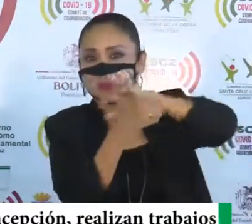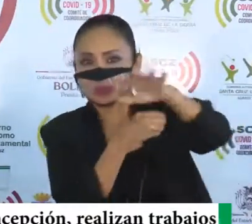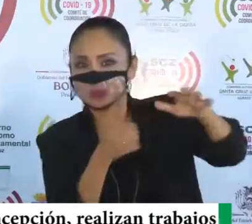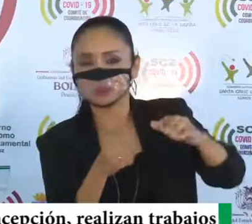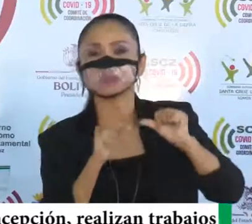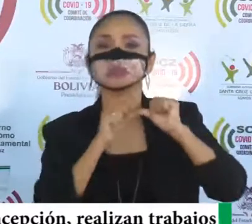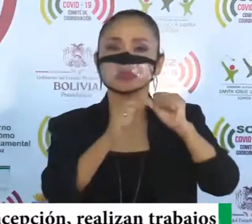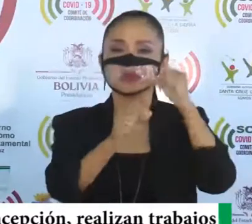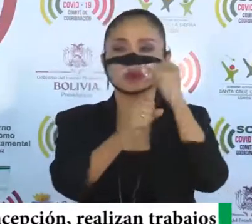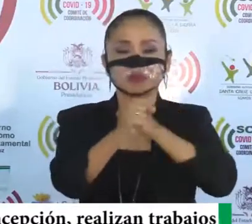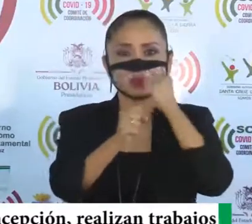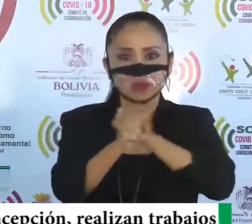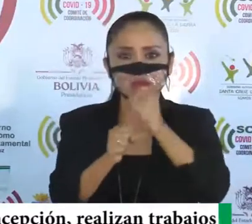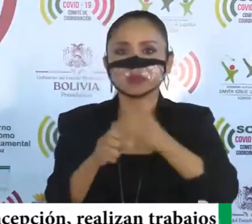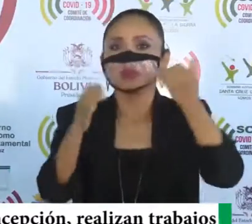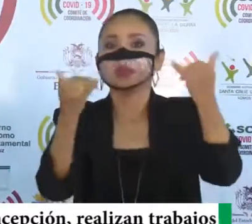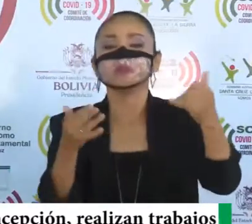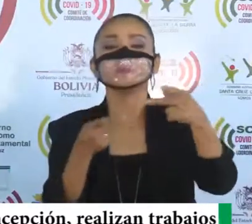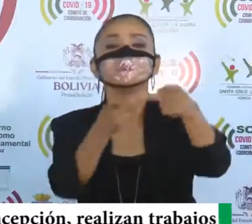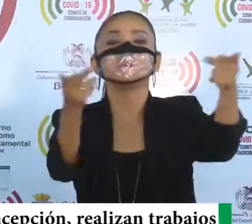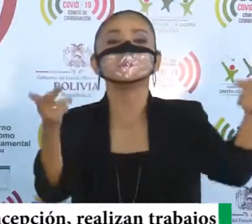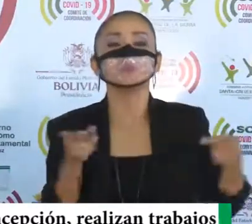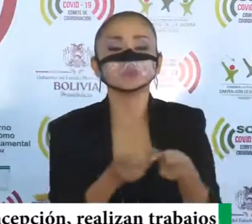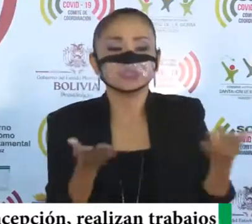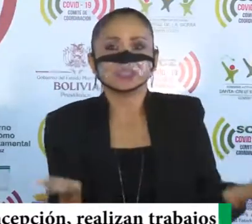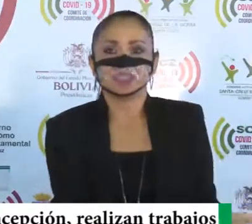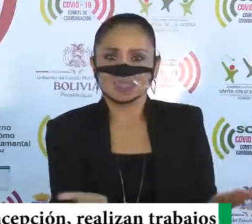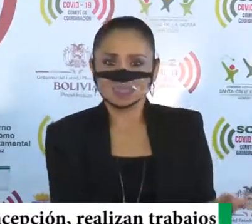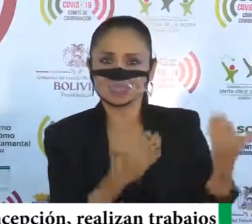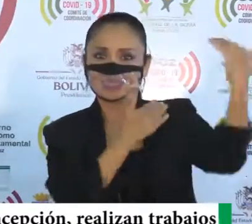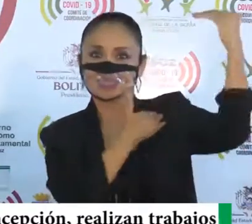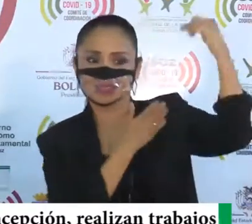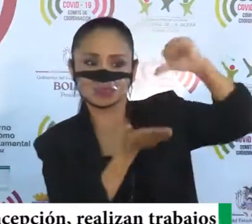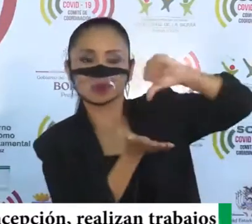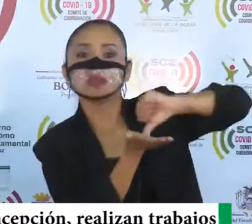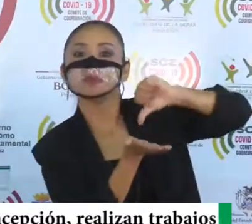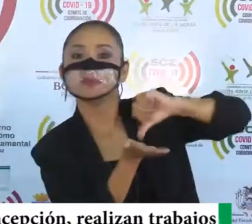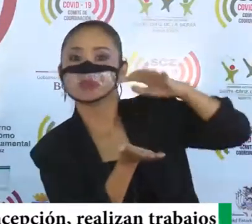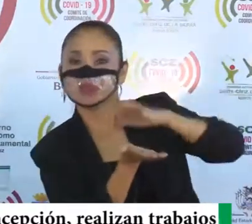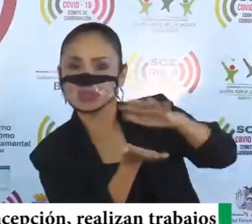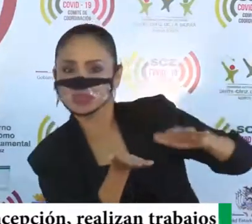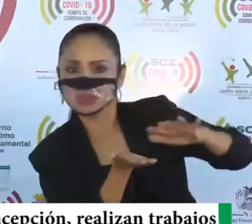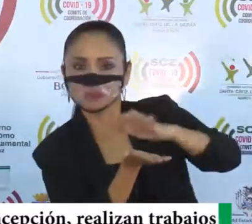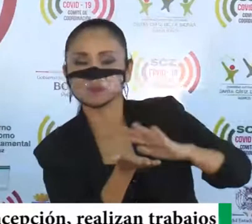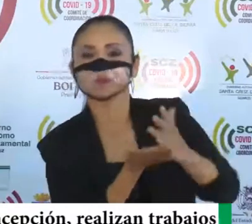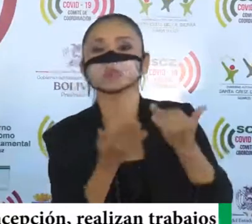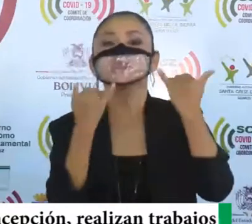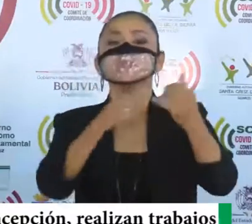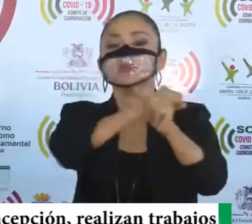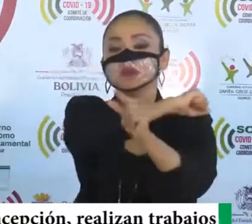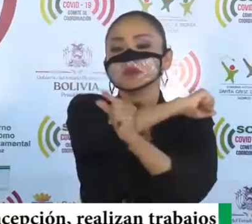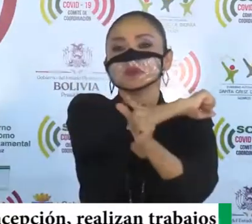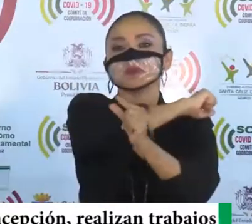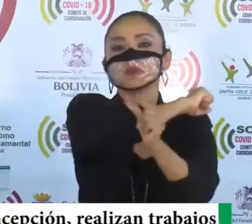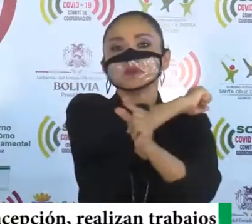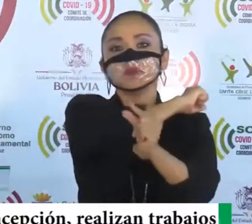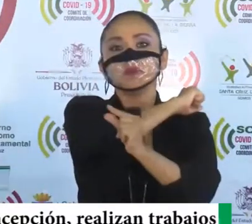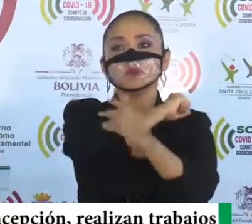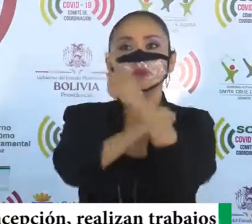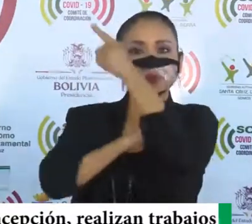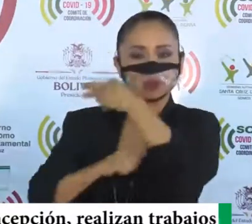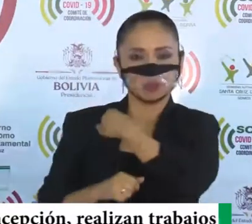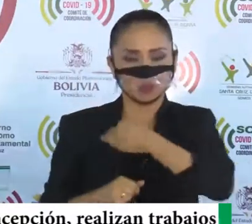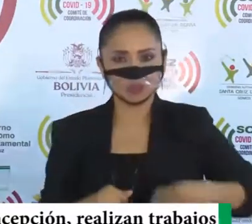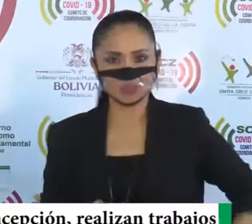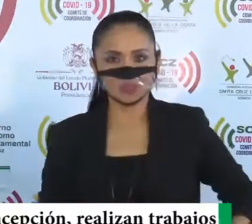eso que seguimos trabajando ahora, estamos en la provincia de Andrés Ibañez, hoy vamos a salir a la guardia, municipio de La Guardia,